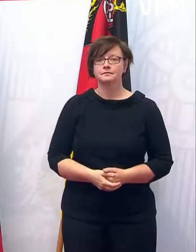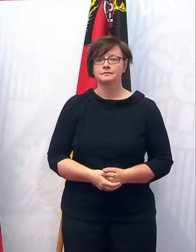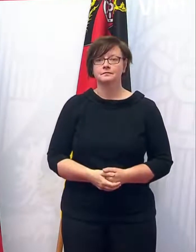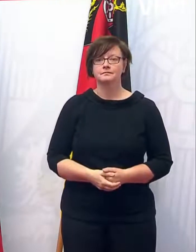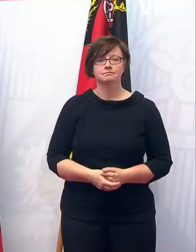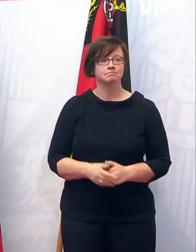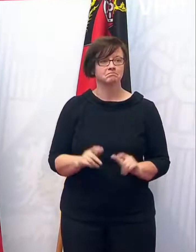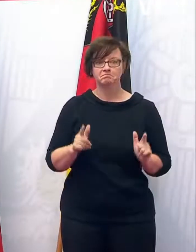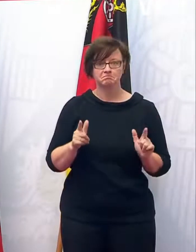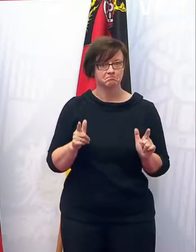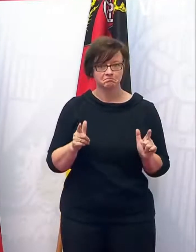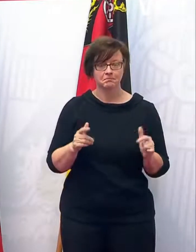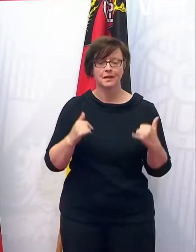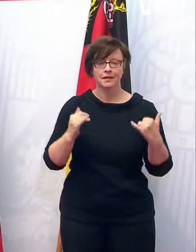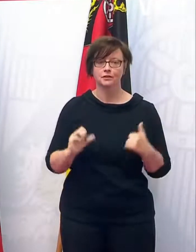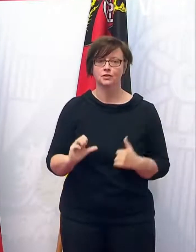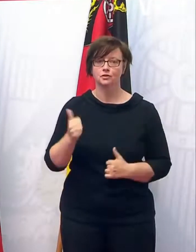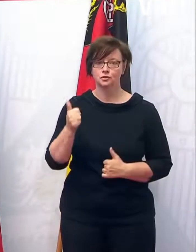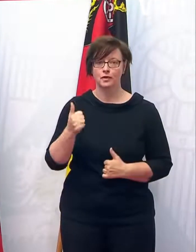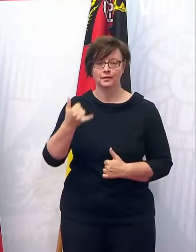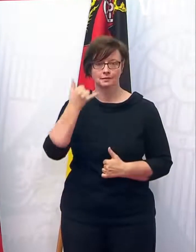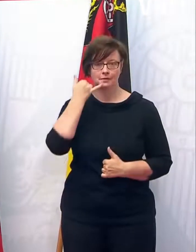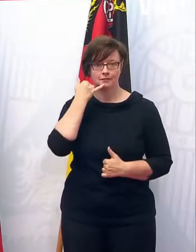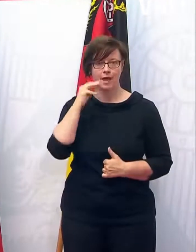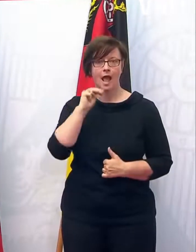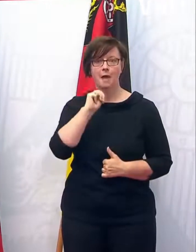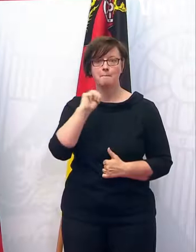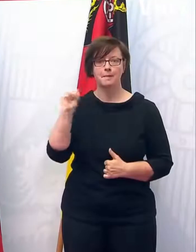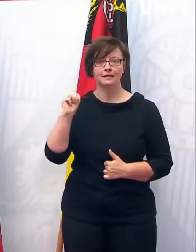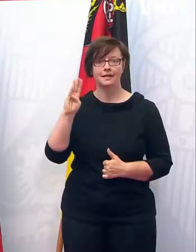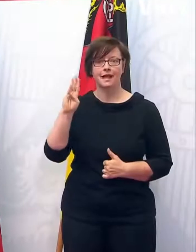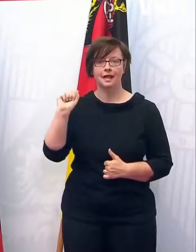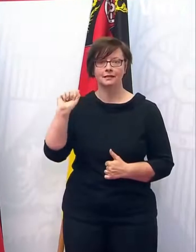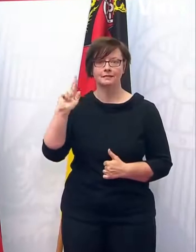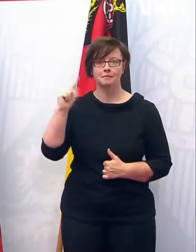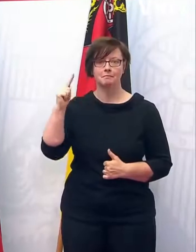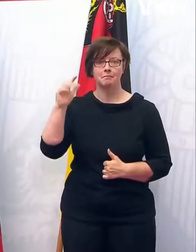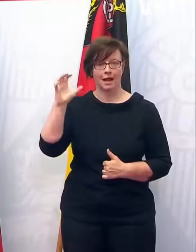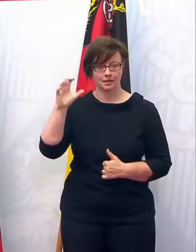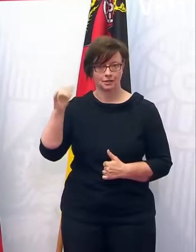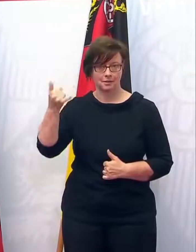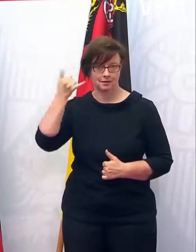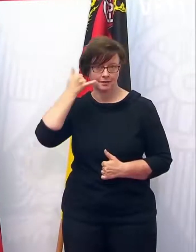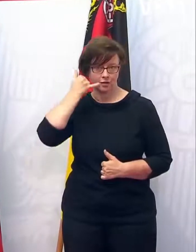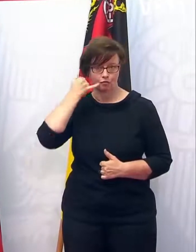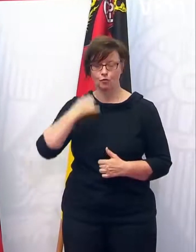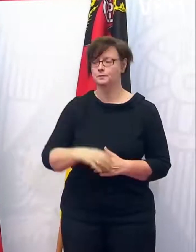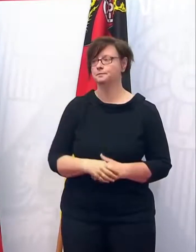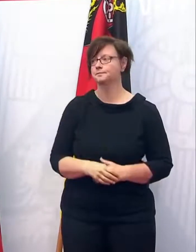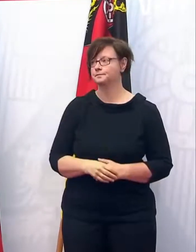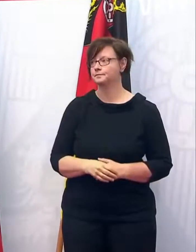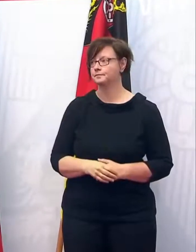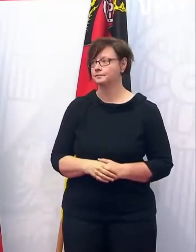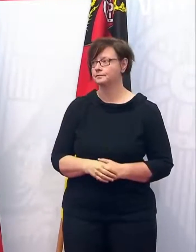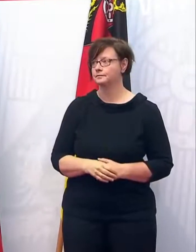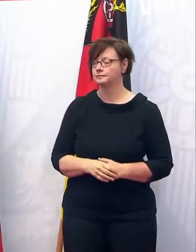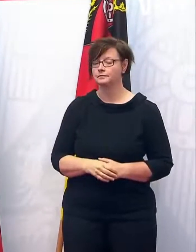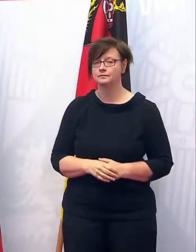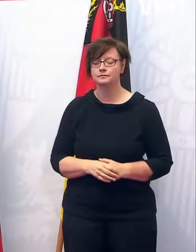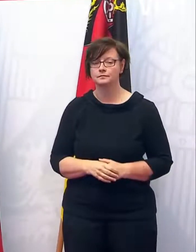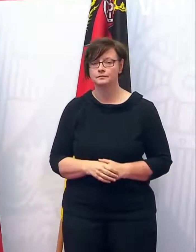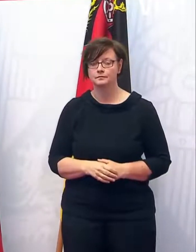Dann würde ich jetzt als erstes den Matthias Bartsch aufrufen, der telefonisch zugeschaltet ist. Vielen Dank,